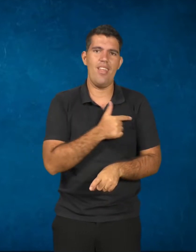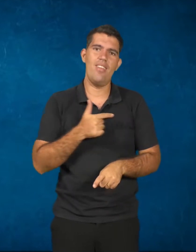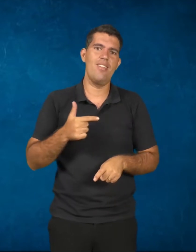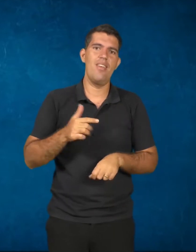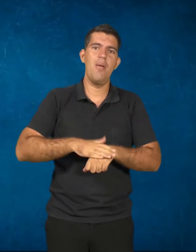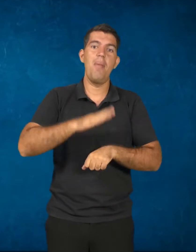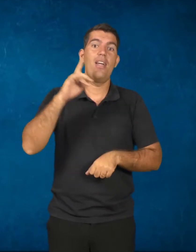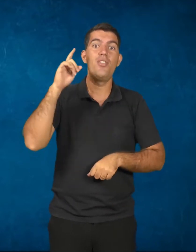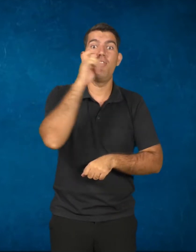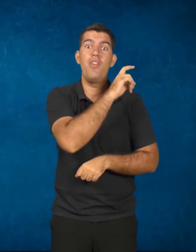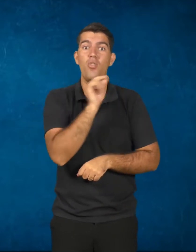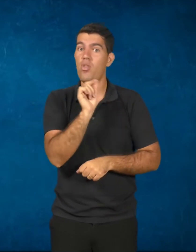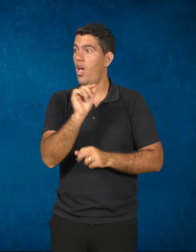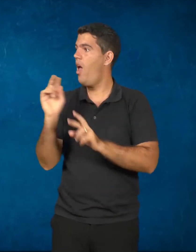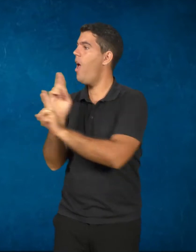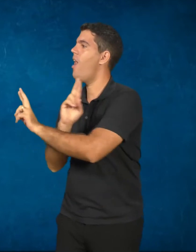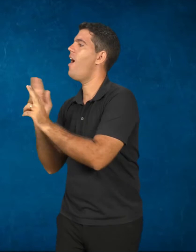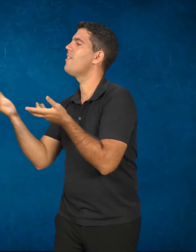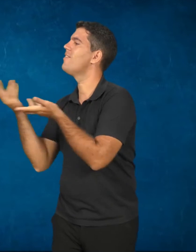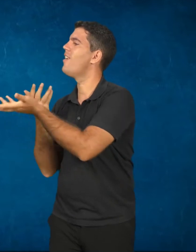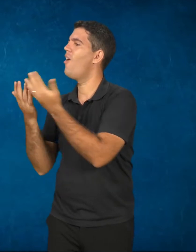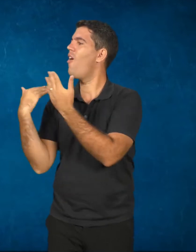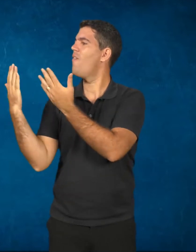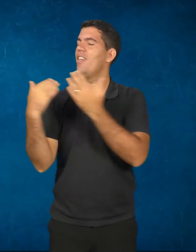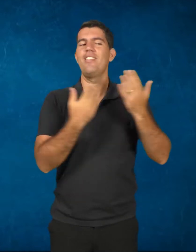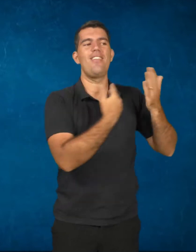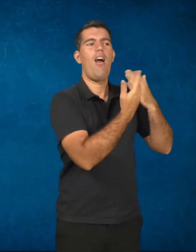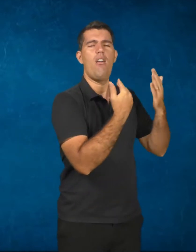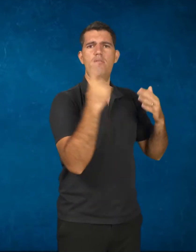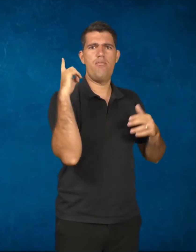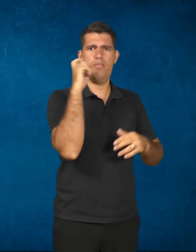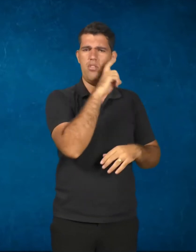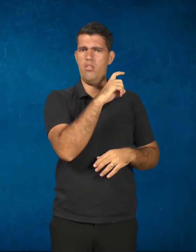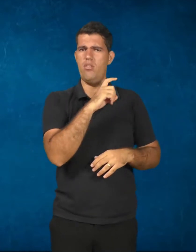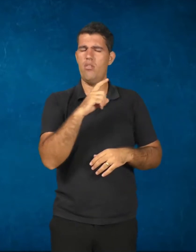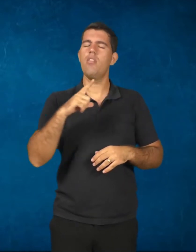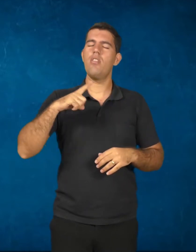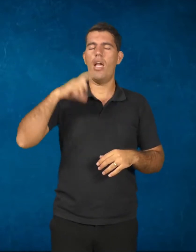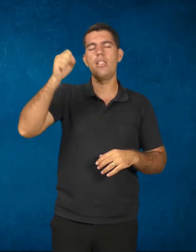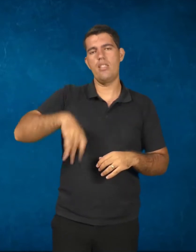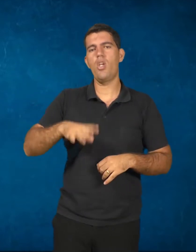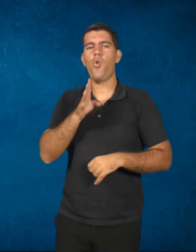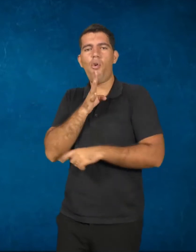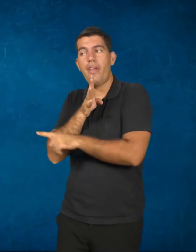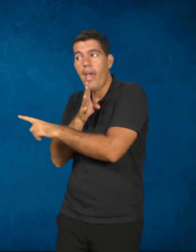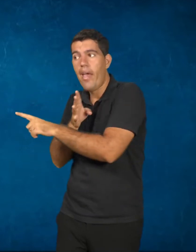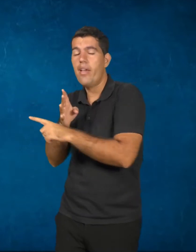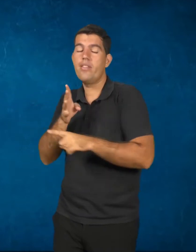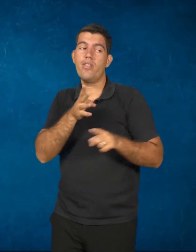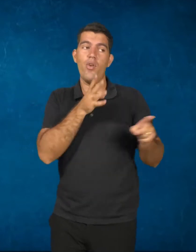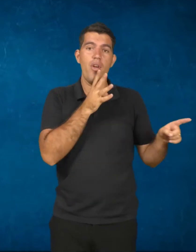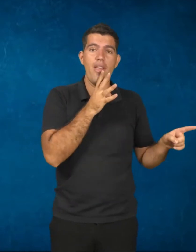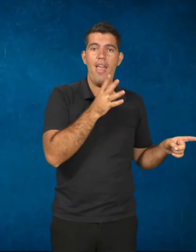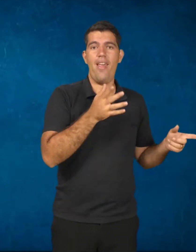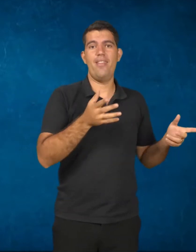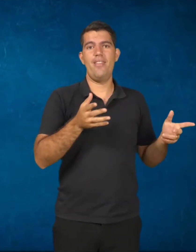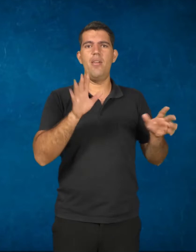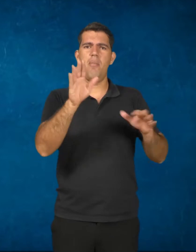dificuldade de se relacionar com os seus colegas ali. Existem relações, claro, que perpassam uma fábrica de roupas,